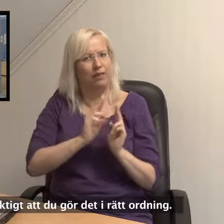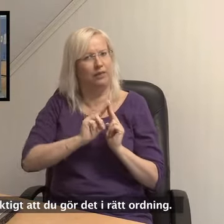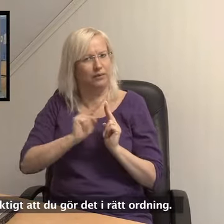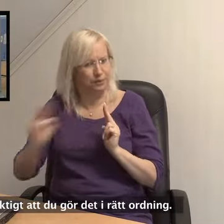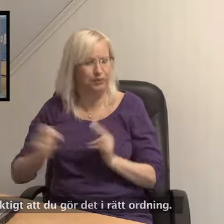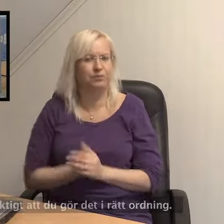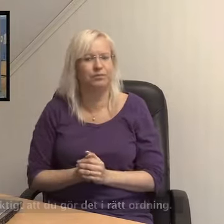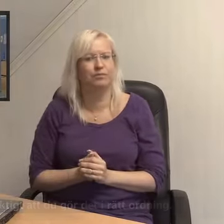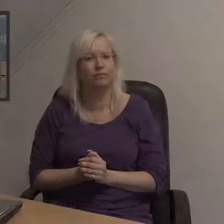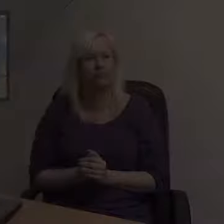ordning.